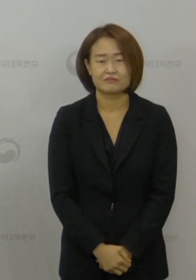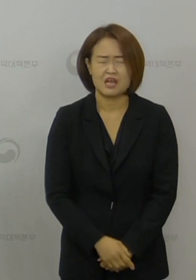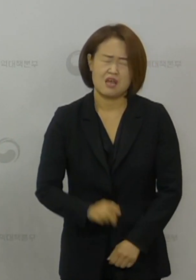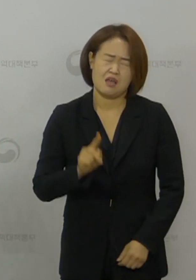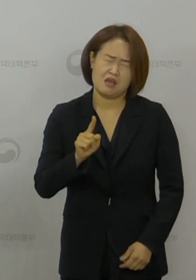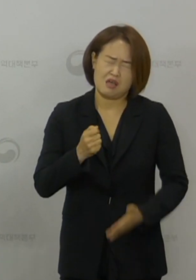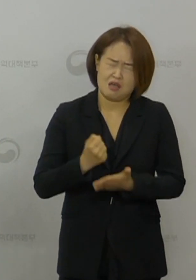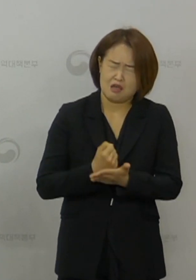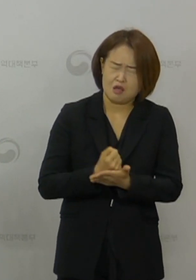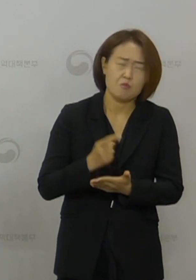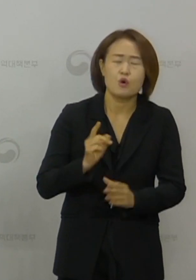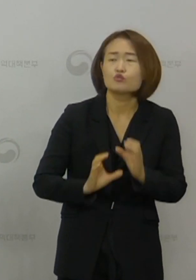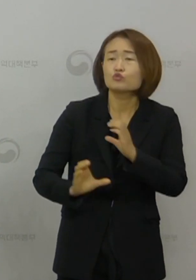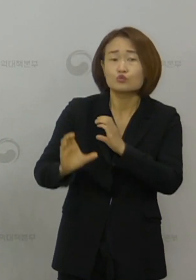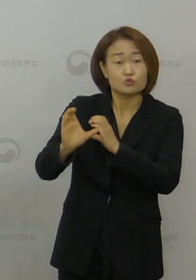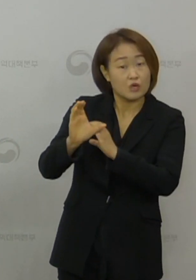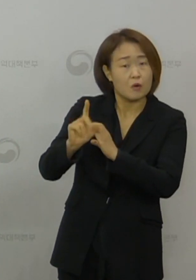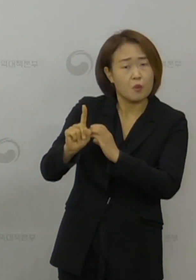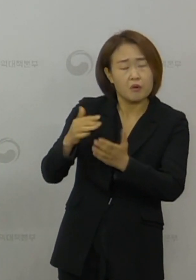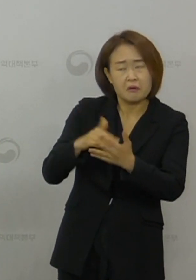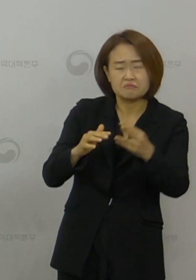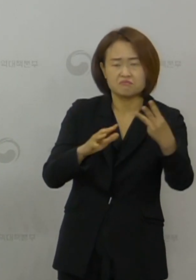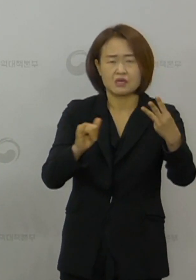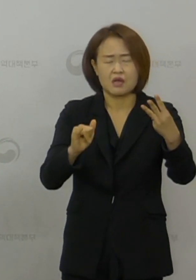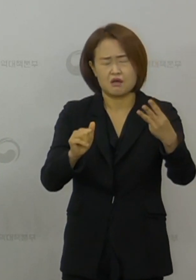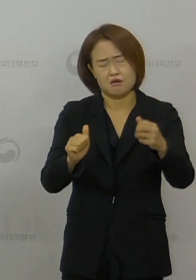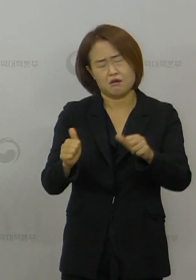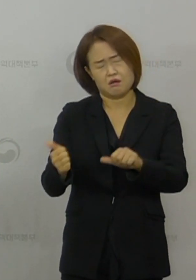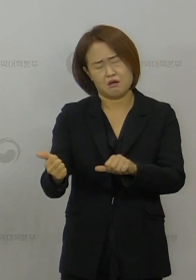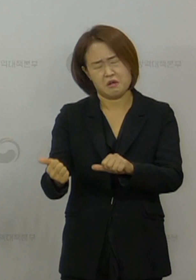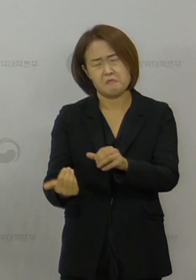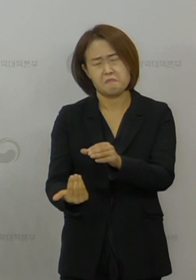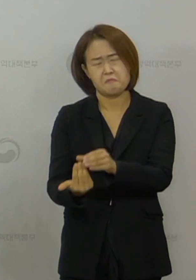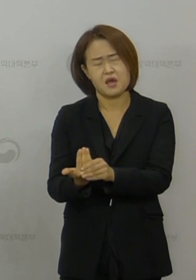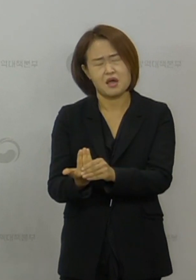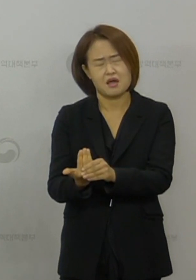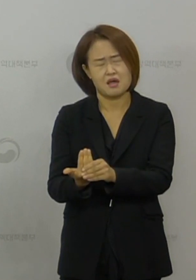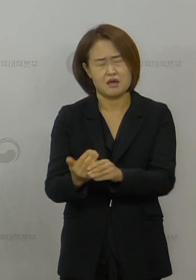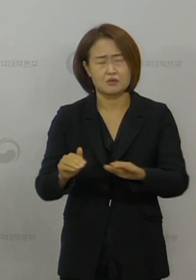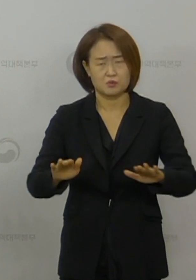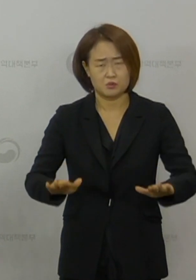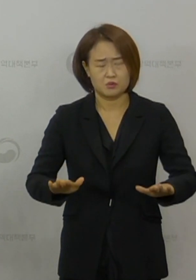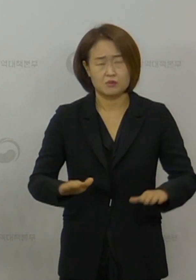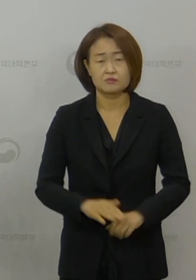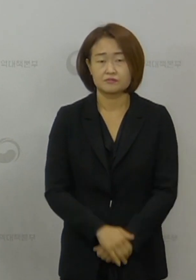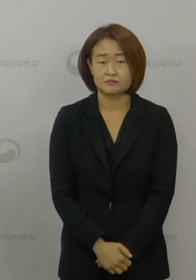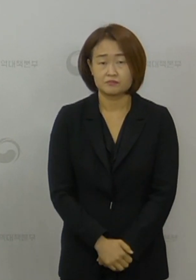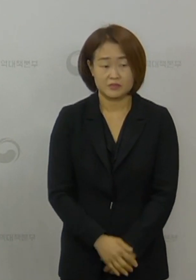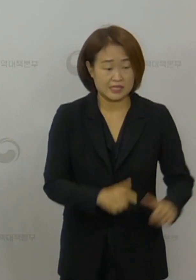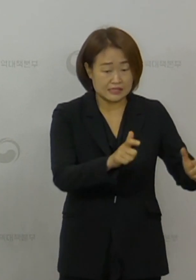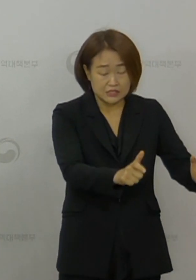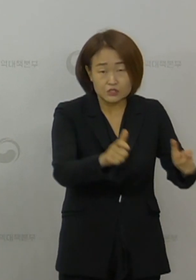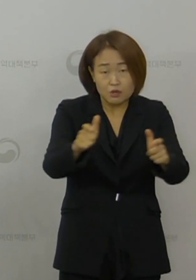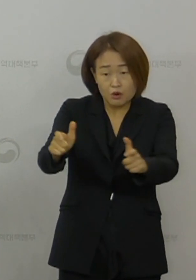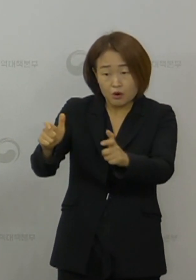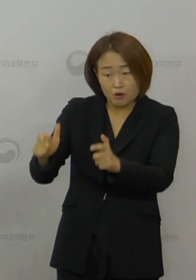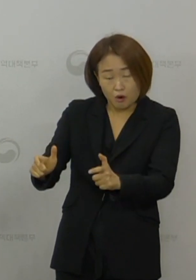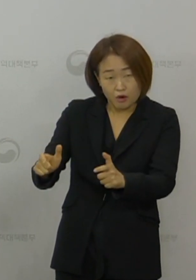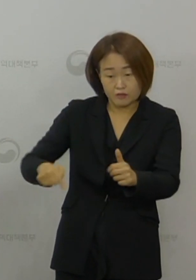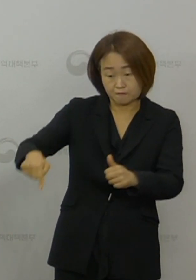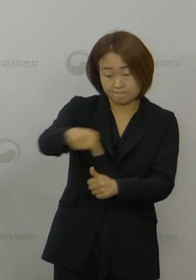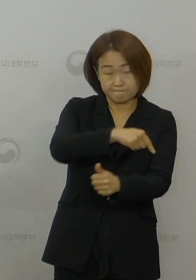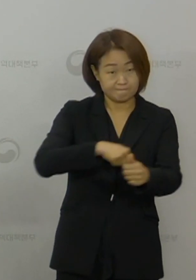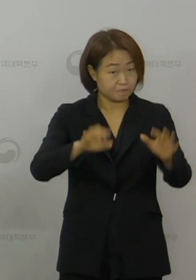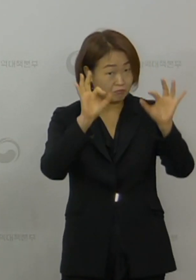안타깝게도 추가로 3명의 사망자가 발생을 하였습니다. 지역별 현황을 보시면